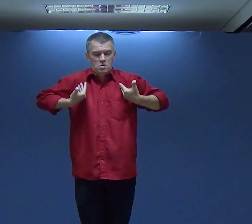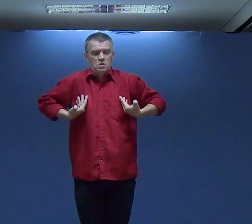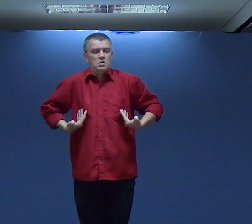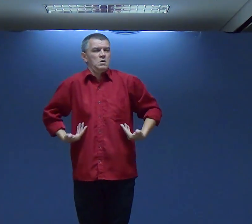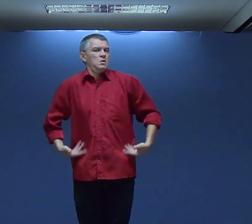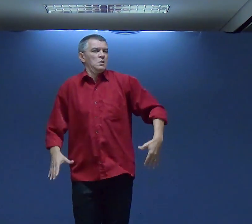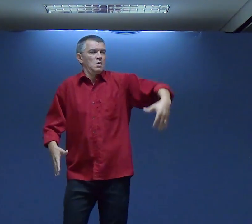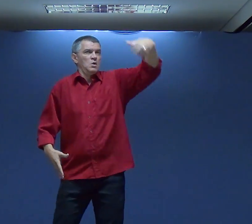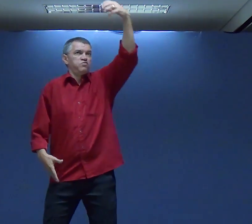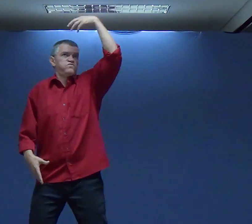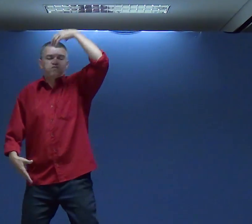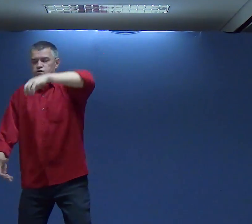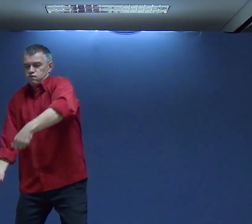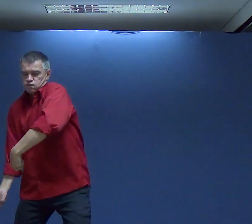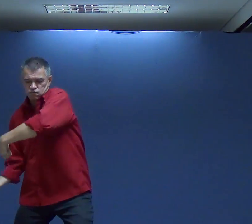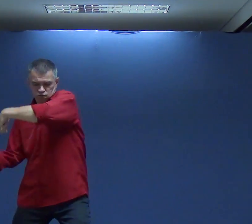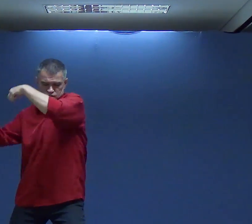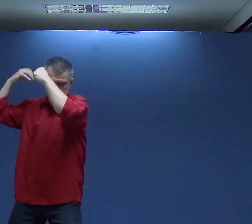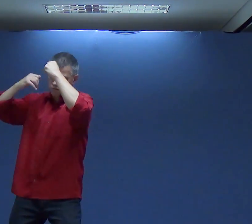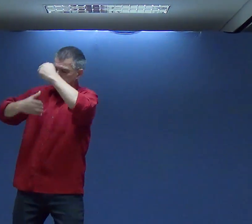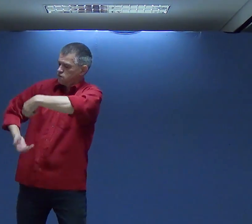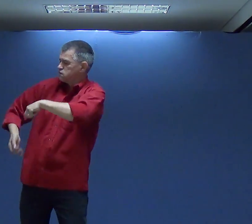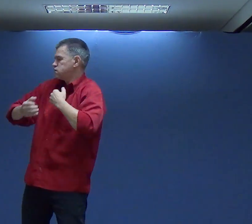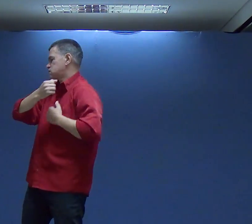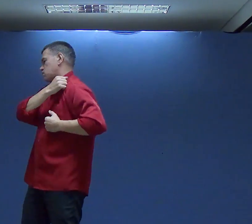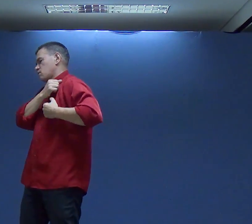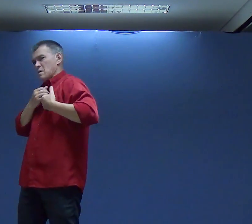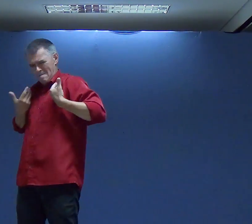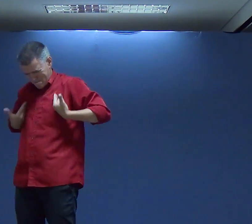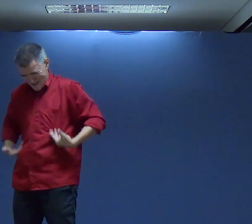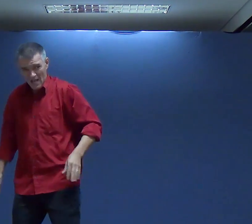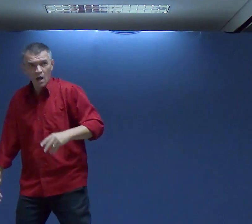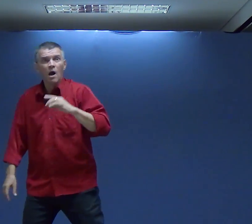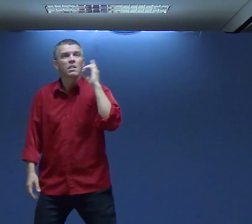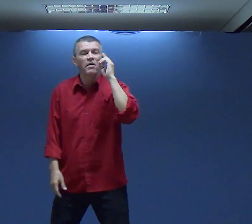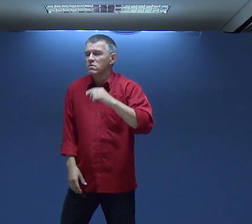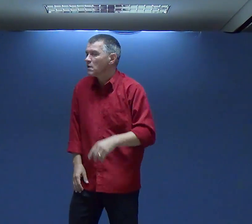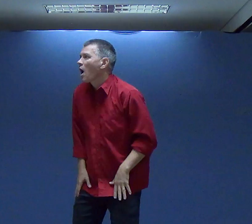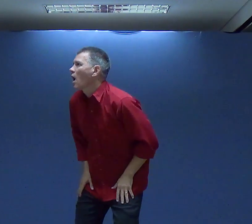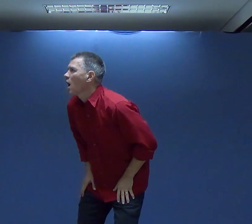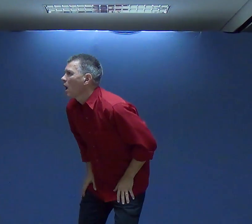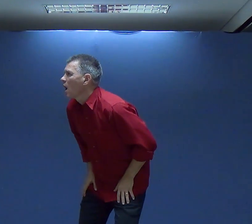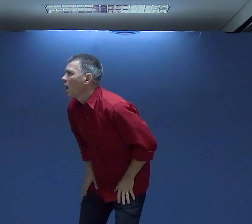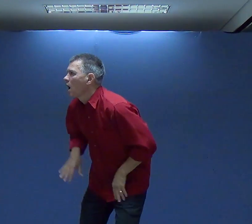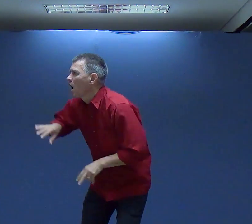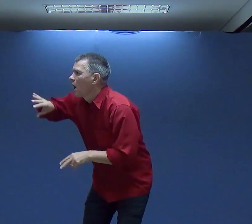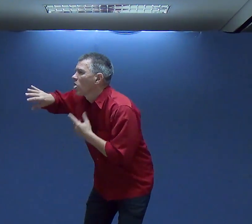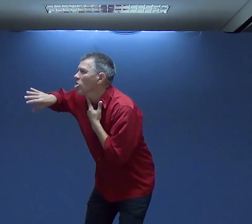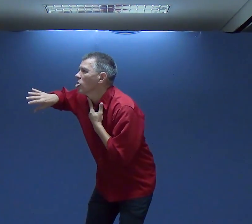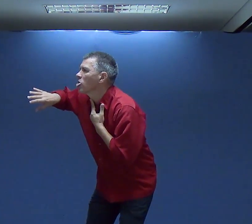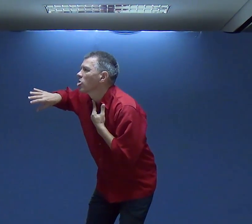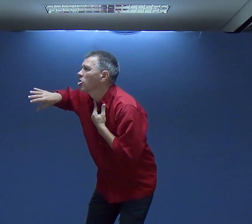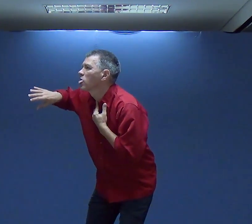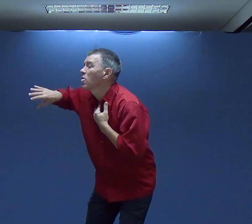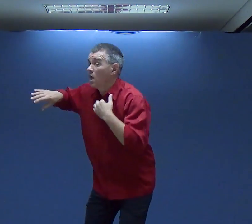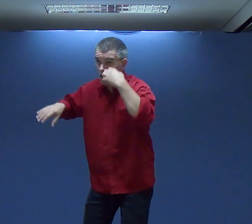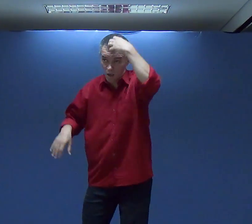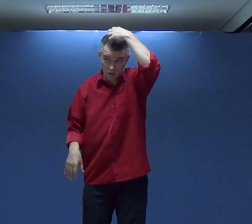seu salácio E ele enxerga Uma mulher E se atrai A